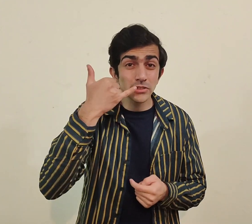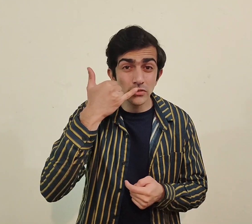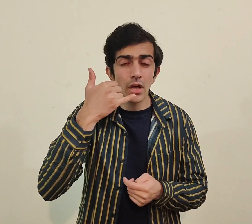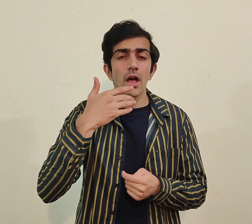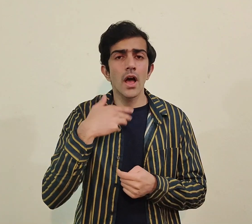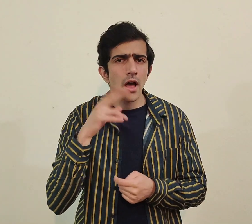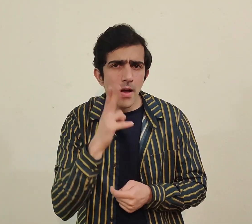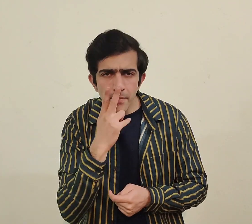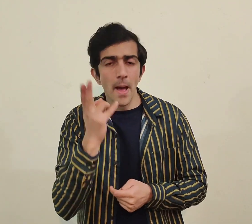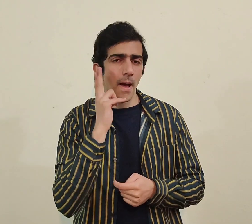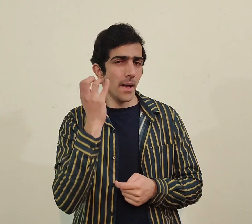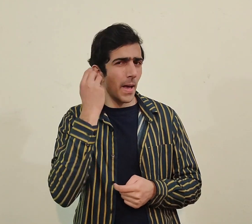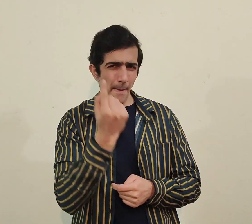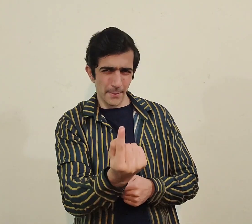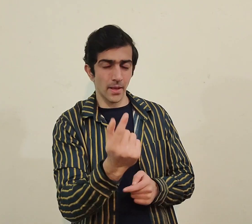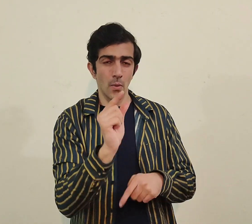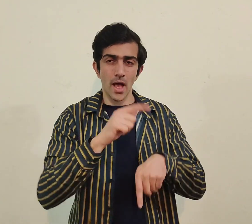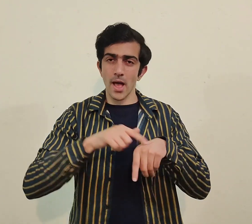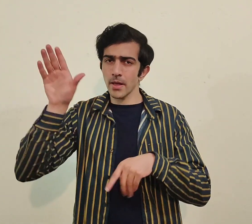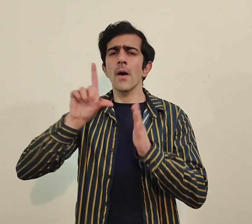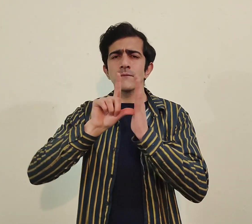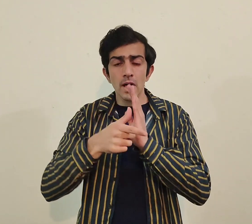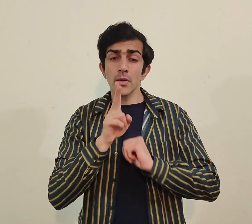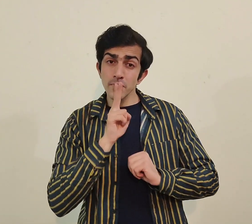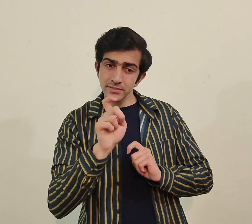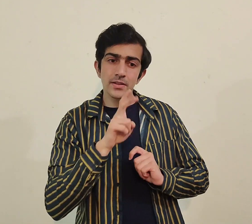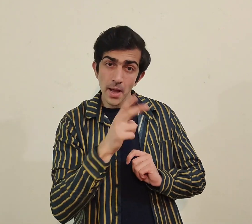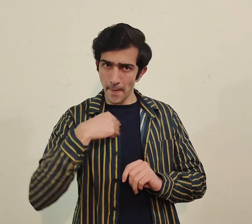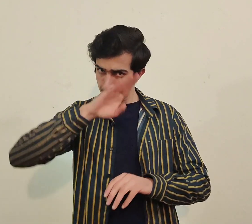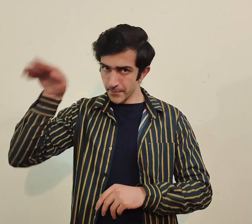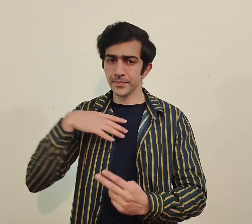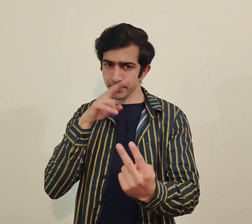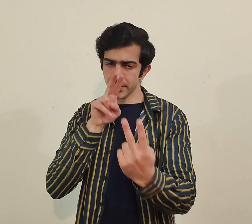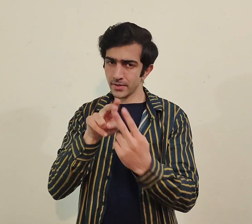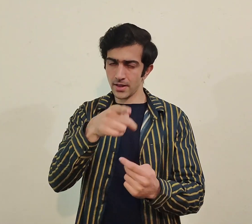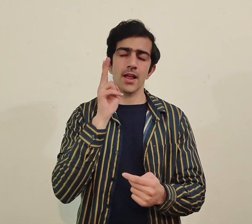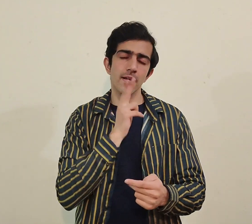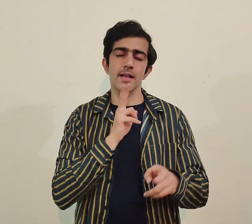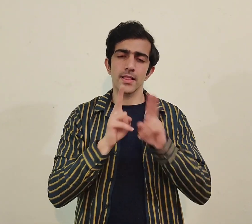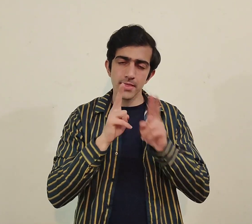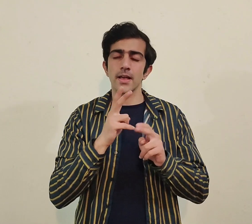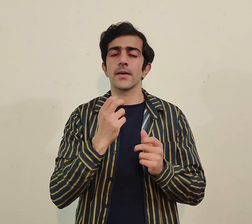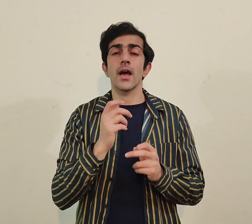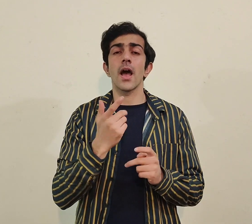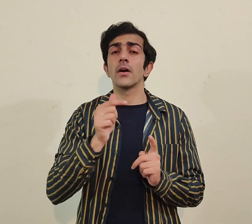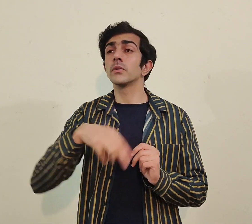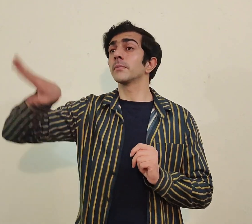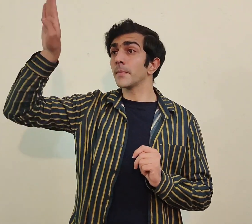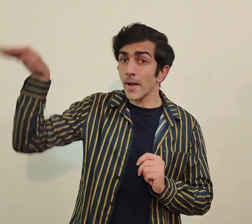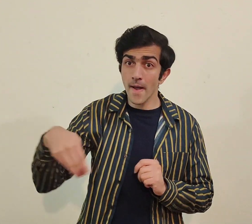person کو کبھی call آتی ہے تو as a deaf person کو وہ proper بتا دے کہ آپ تھوڑا سا ویٹ کر لیں ہم دوبارہ بات میں بات کر لیتے ہیں discuss